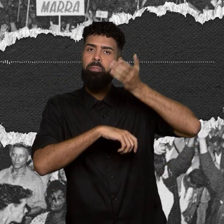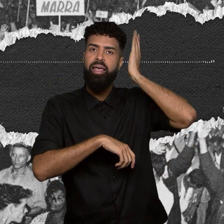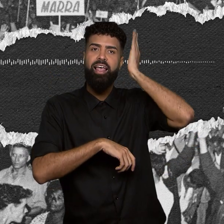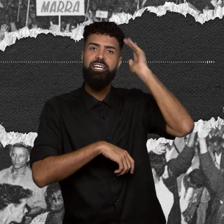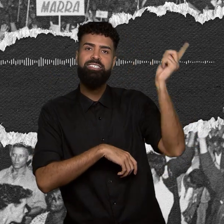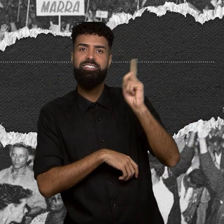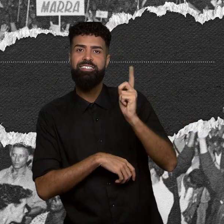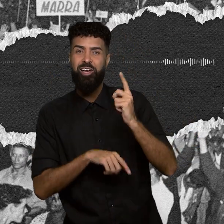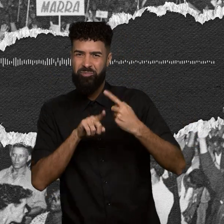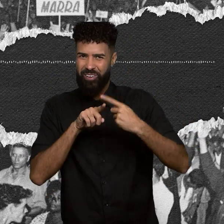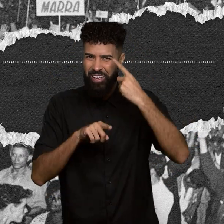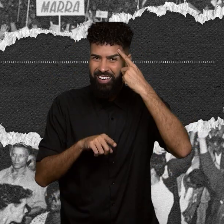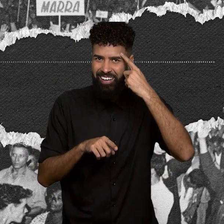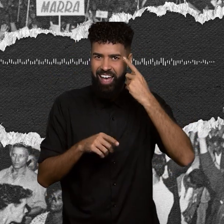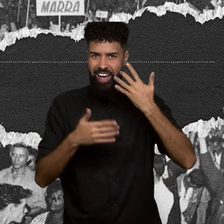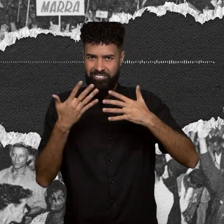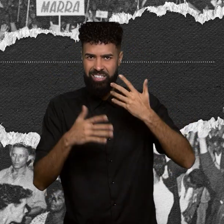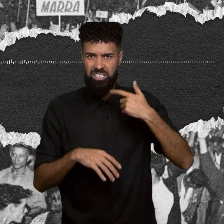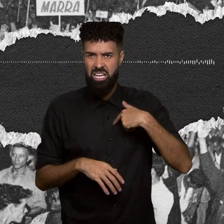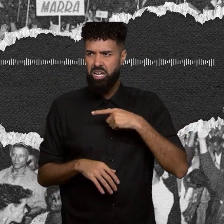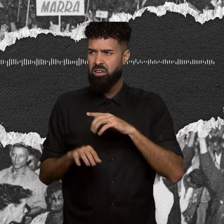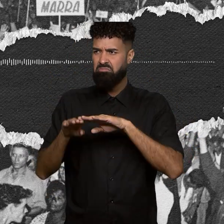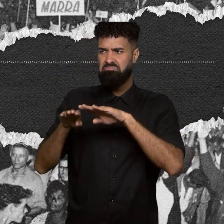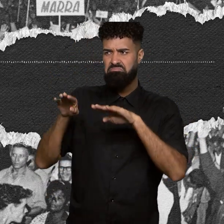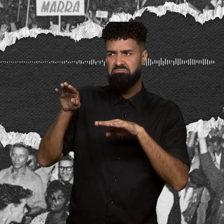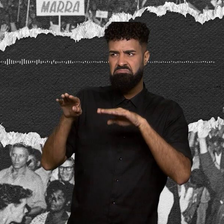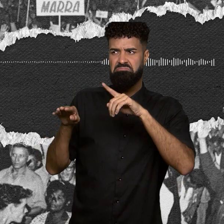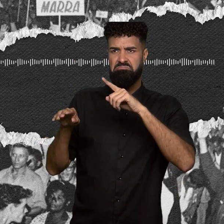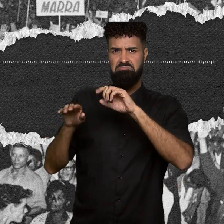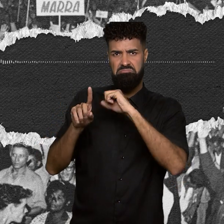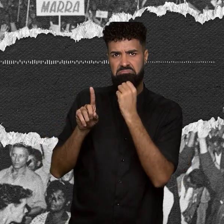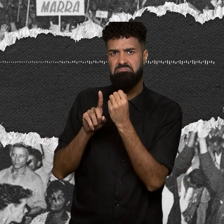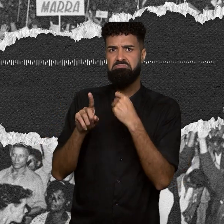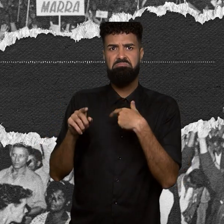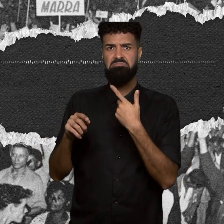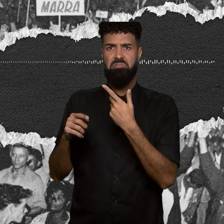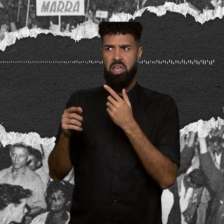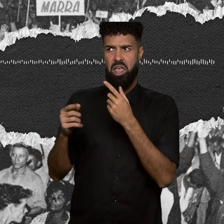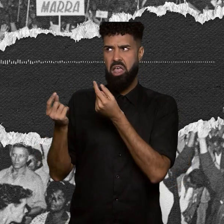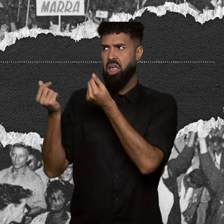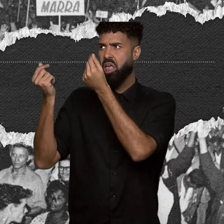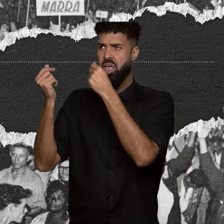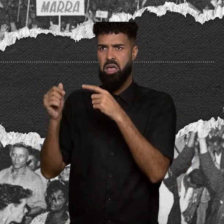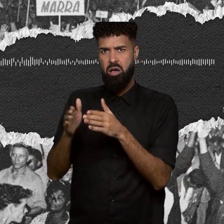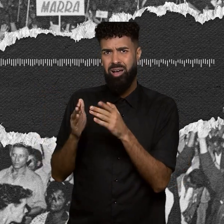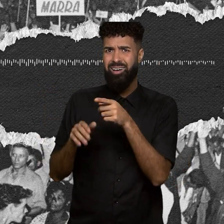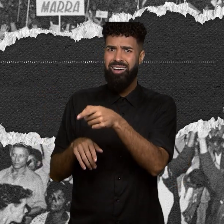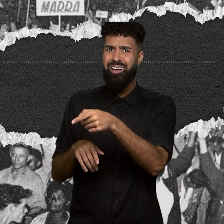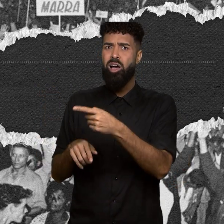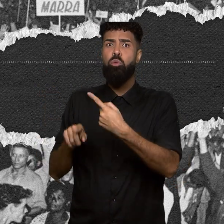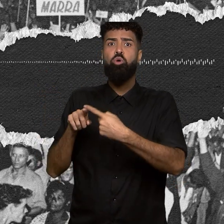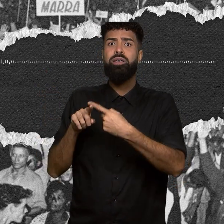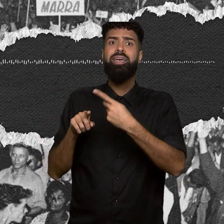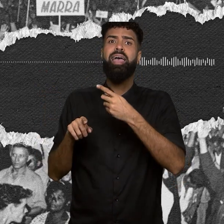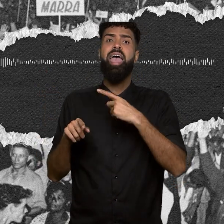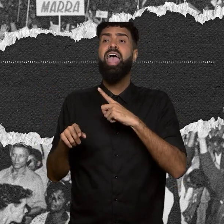justifica a injustiça social, a desigualdade econômica e tudo isso com uma